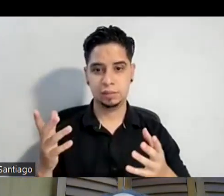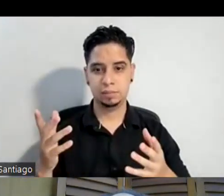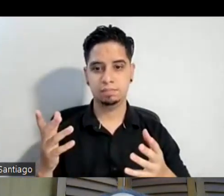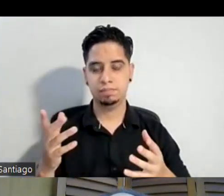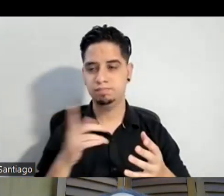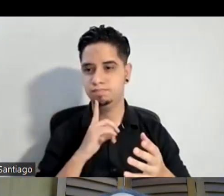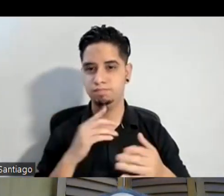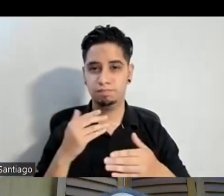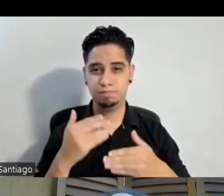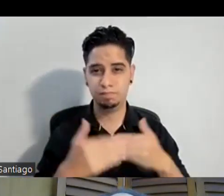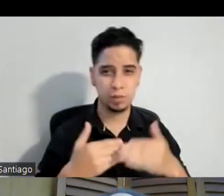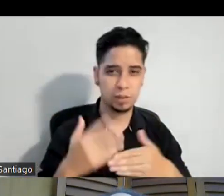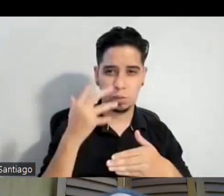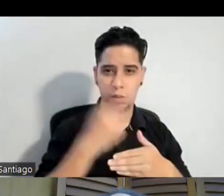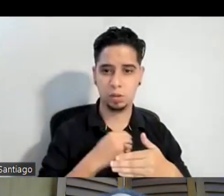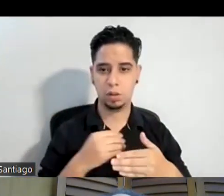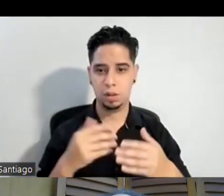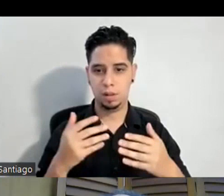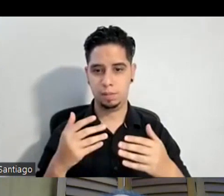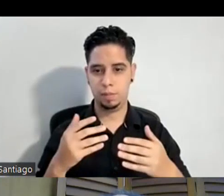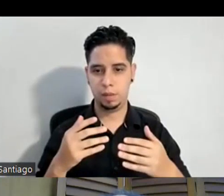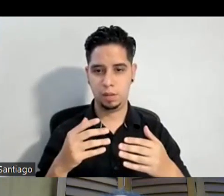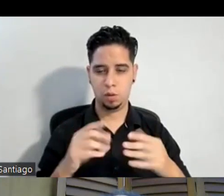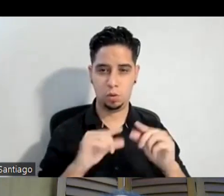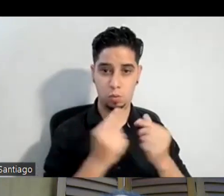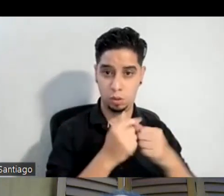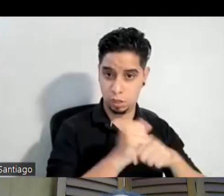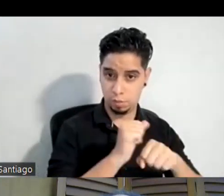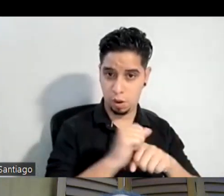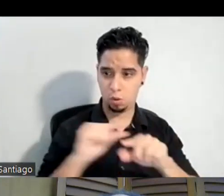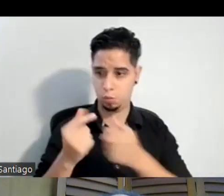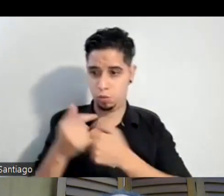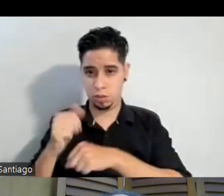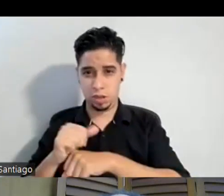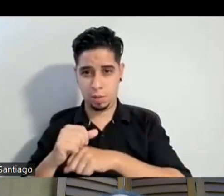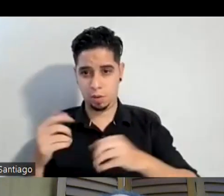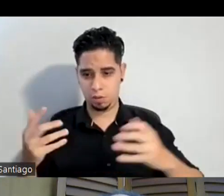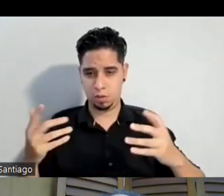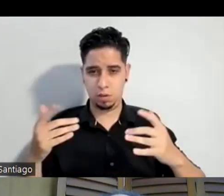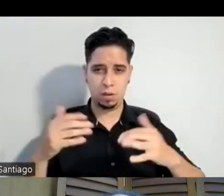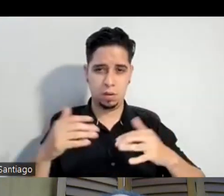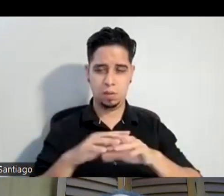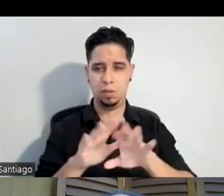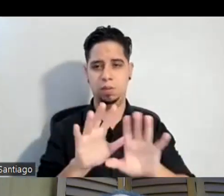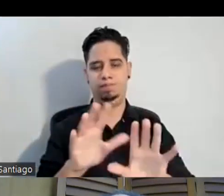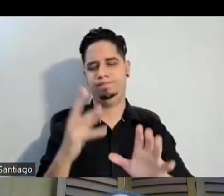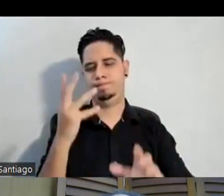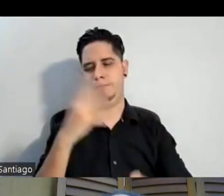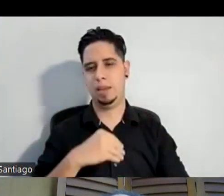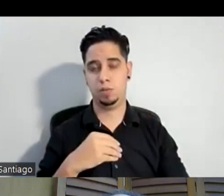o sea la mezcla de los elencos la mezcla de generaciones ha sido algo lindo y es algo hermoso que